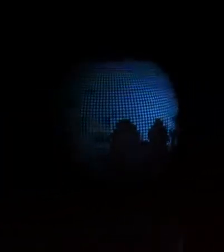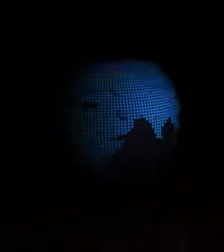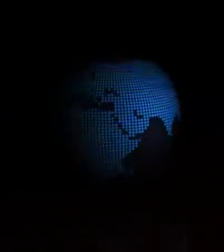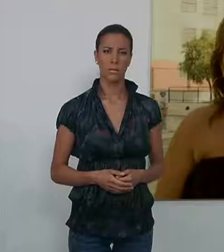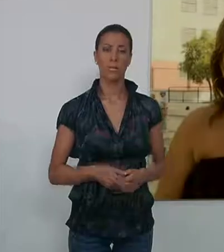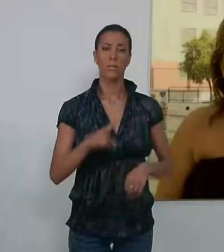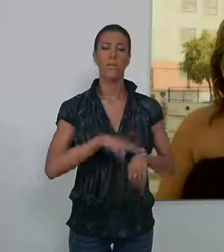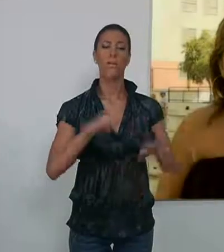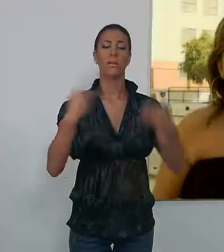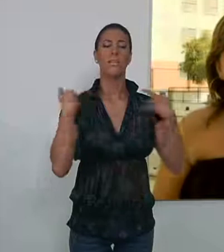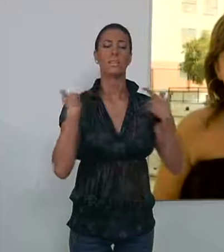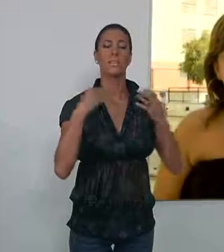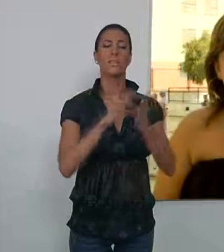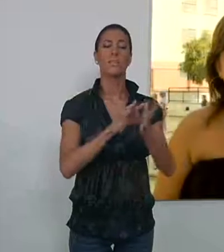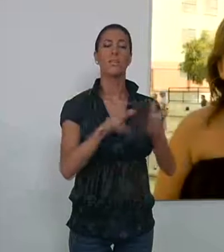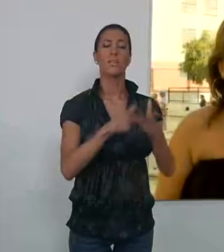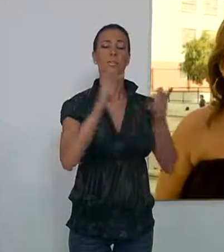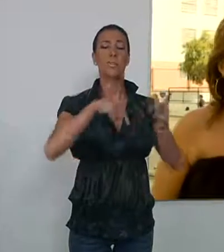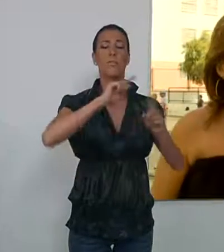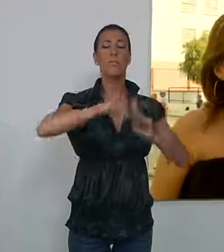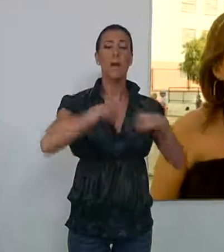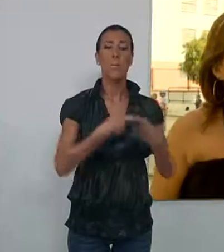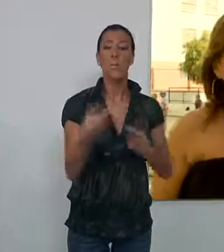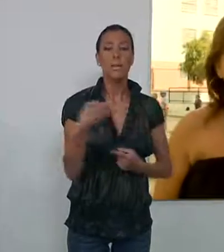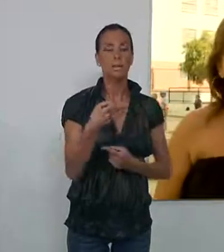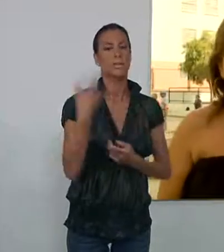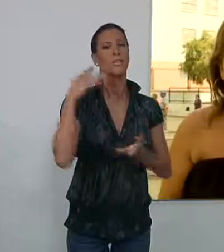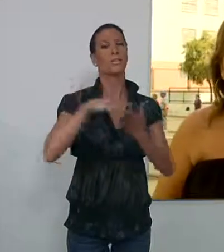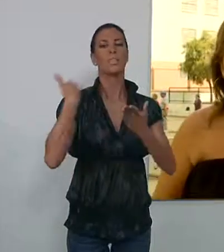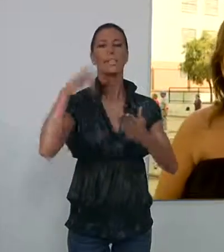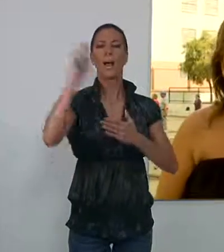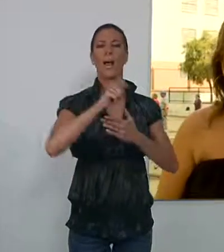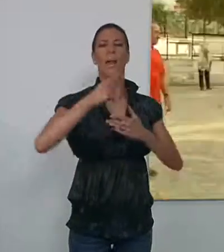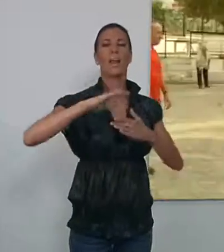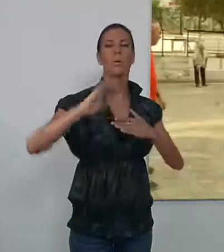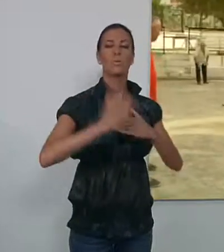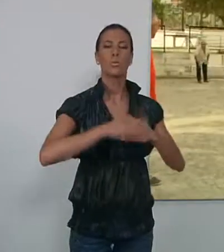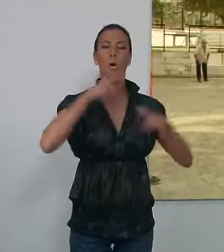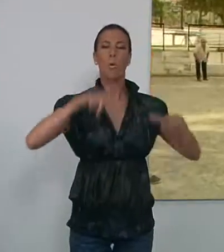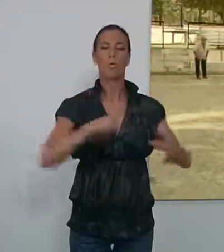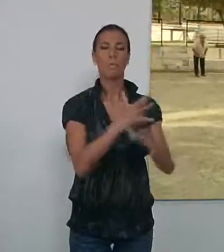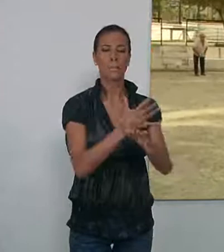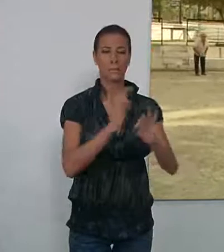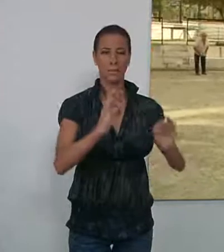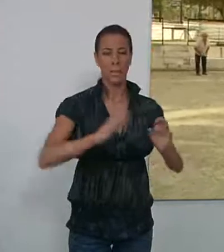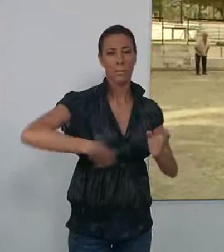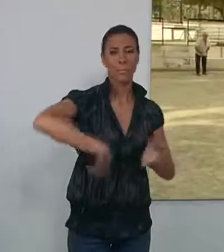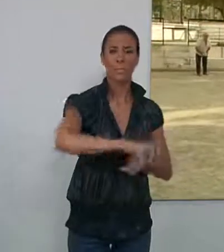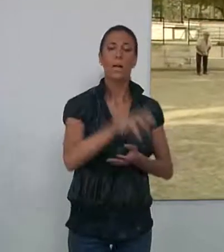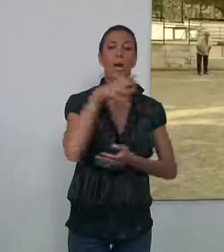La Concejala de Servicios Sociales y Familia clausura el nuevo Campeonato de Juegos de Salón y Petanca que se desarrollan